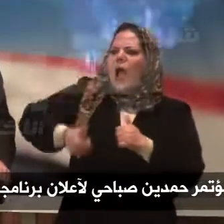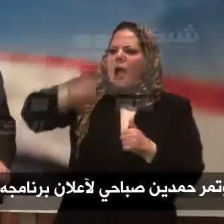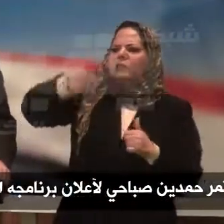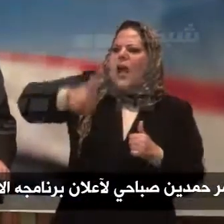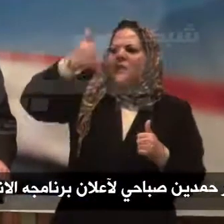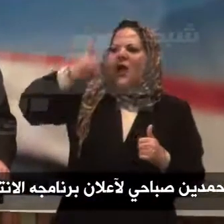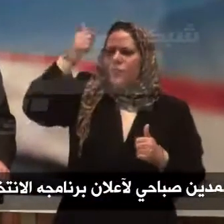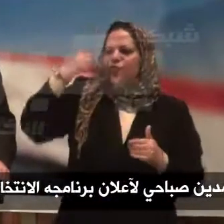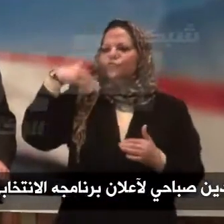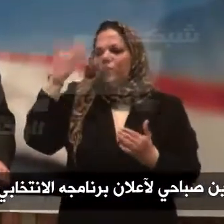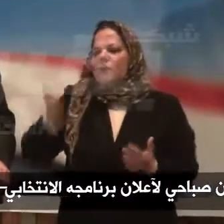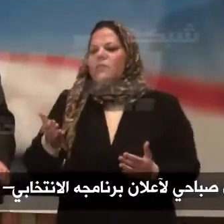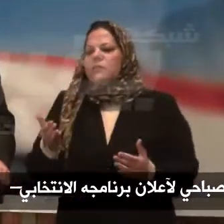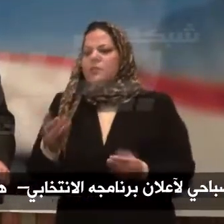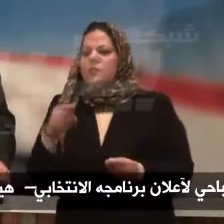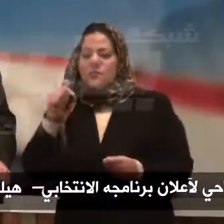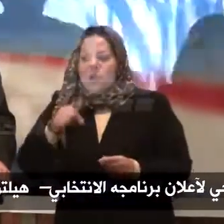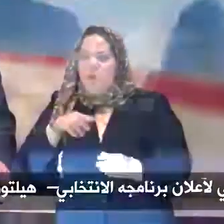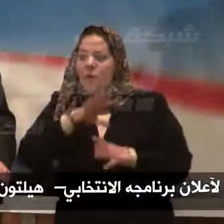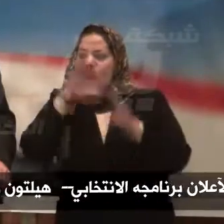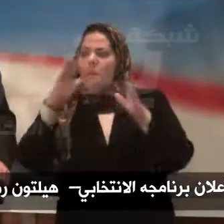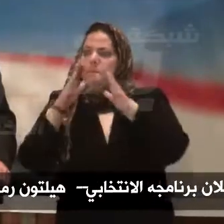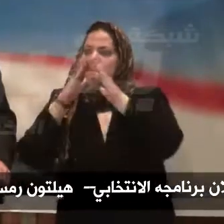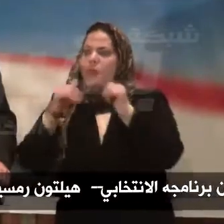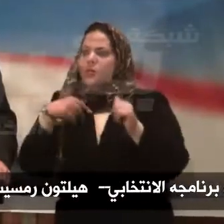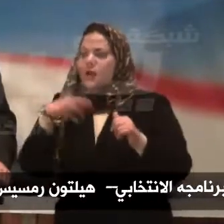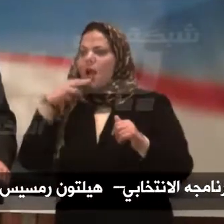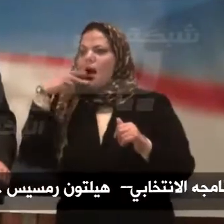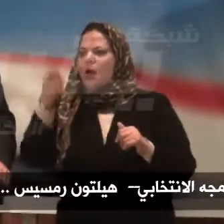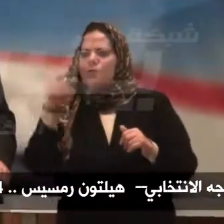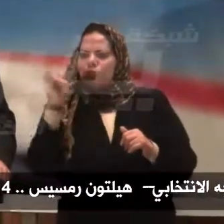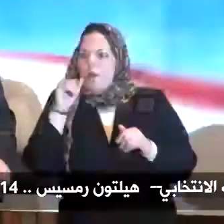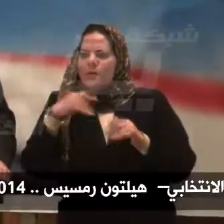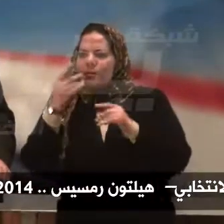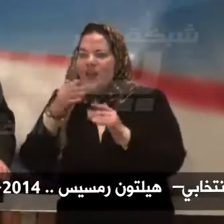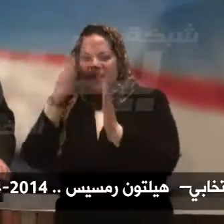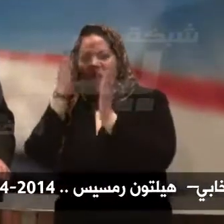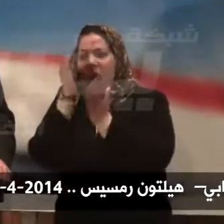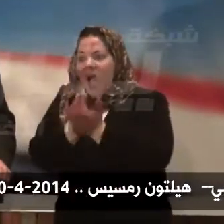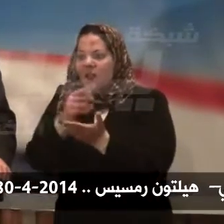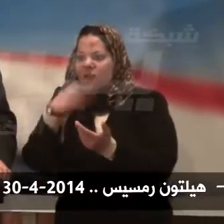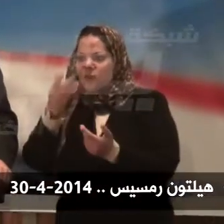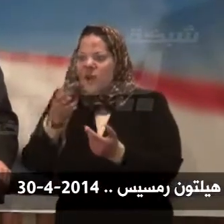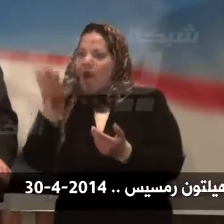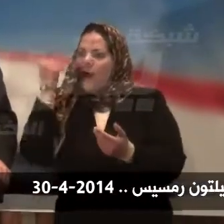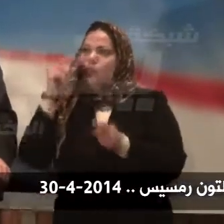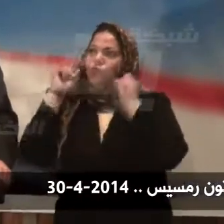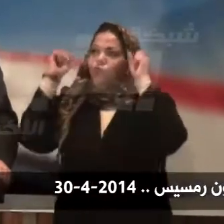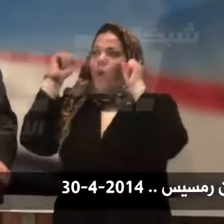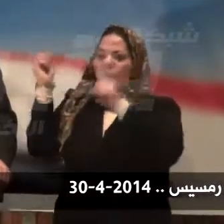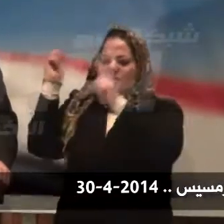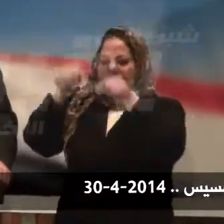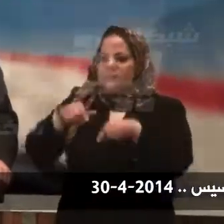ثقاتنا في شعبنا ليس لها حد بعد ثقاتنا في ربنا